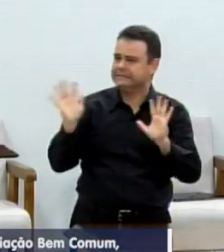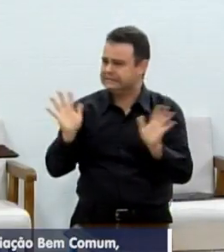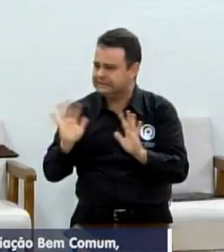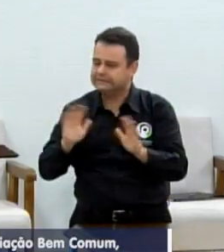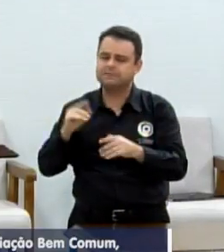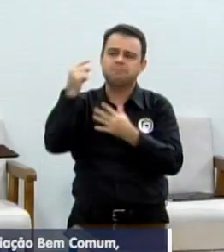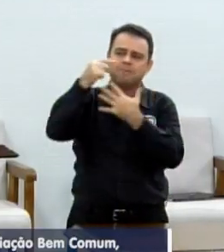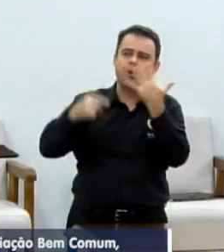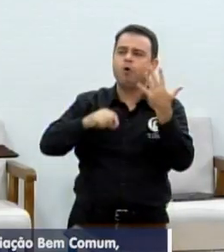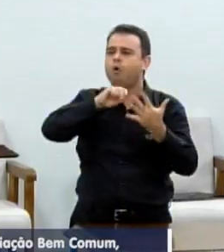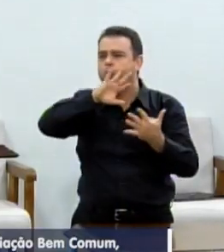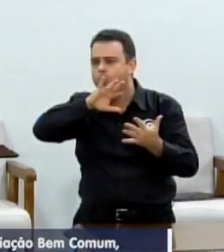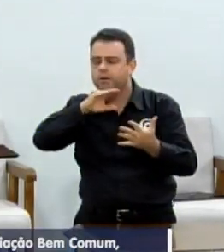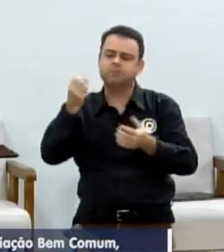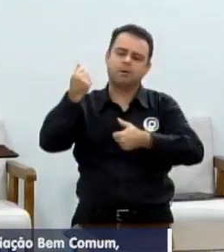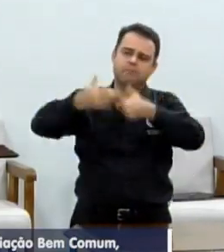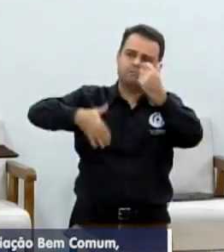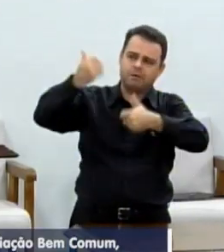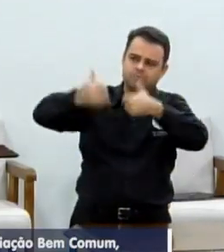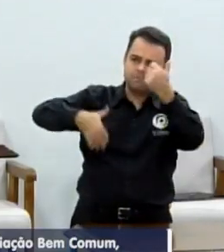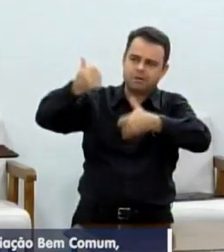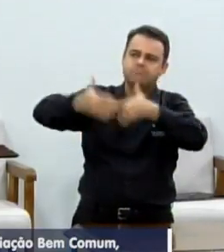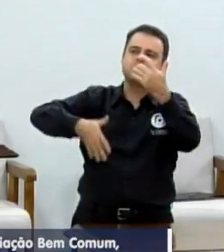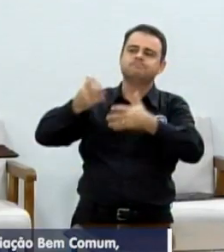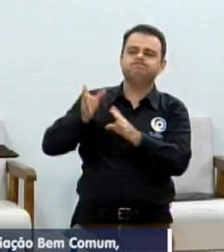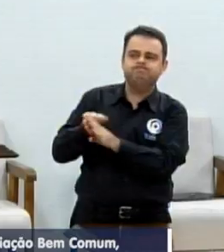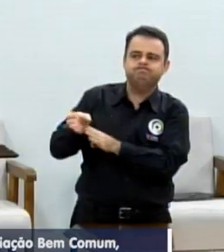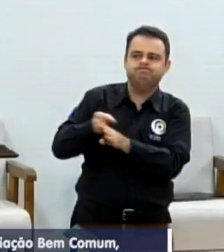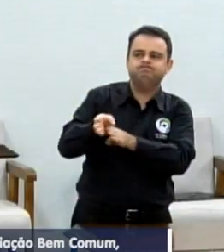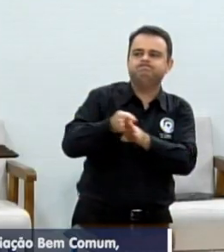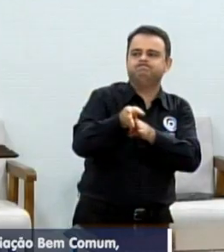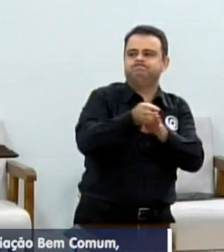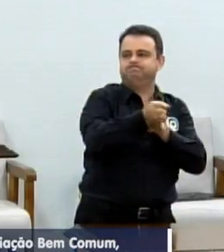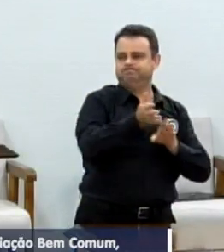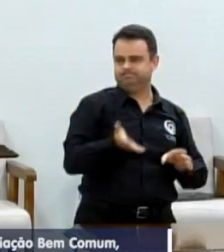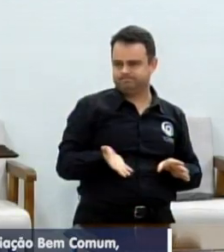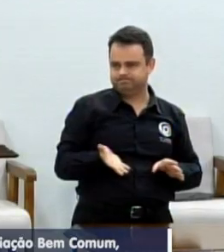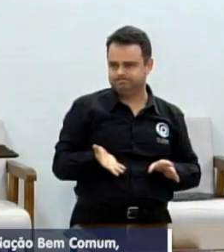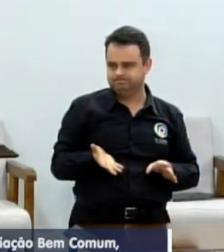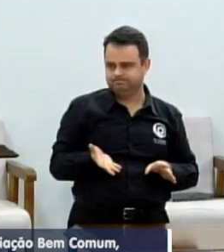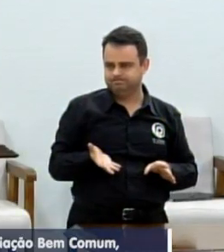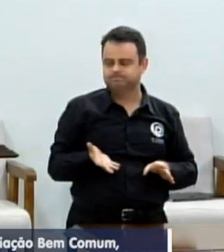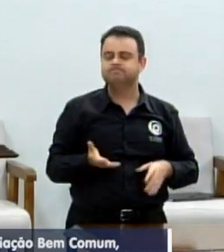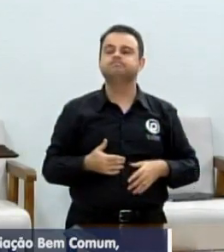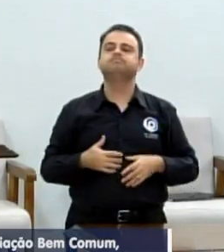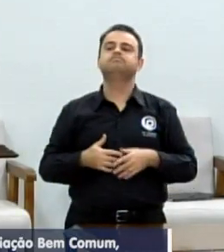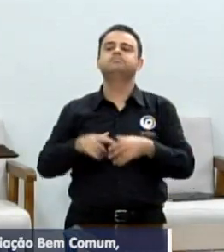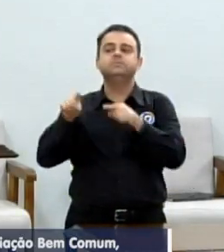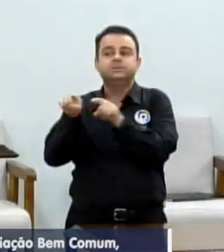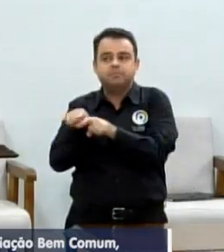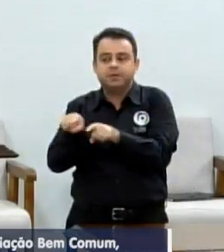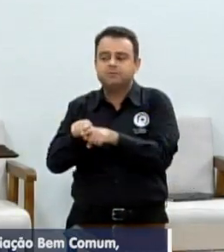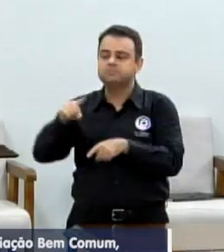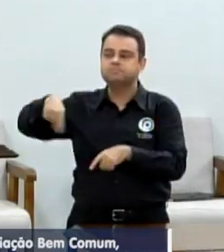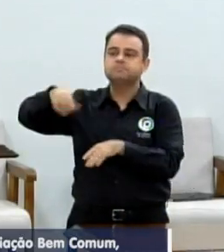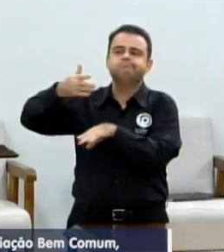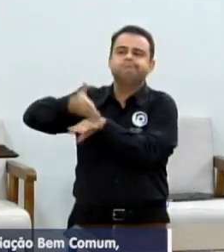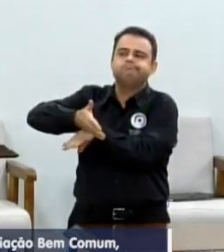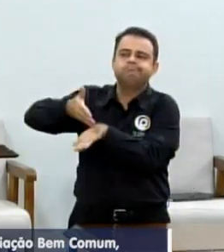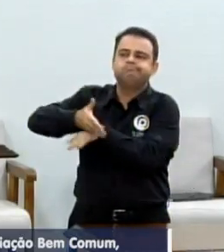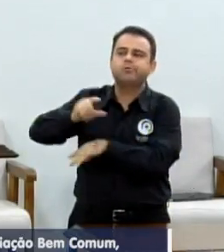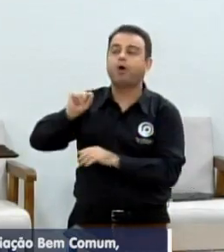de ir para sistema prisional, essas pessoas participem de oficinas com os nossos